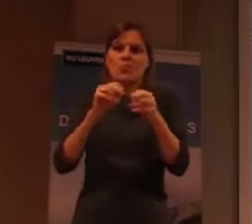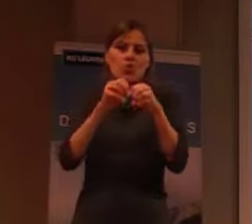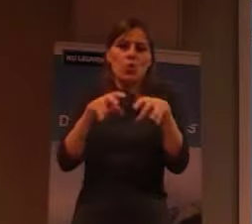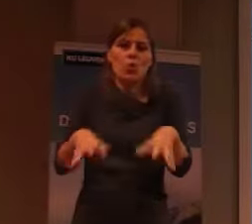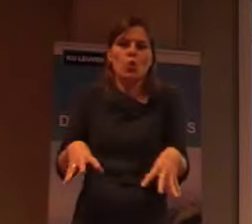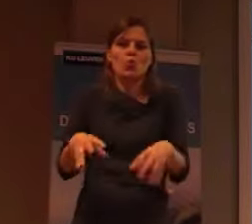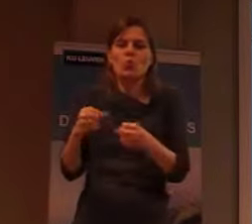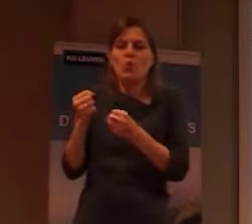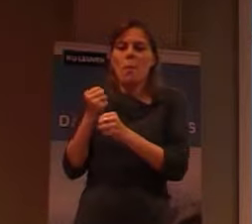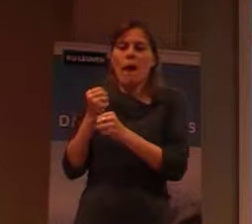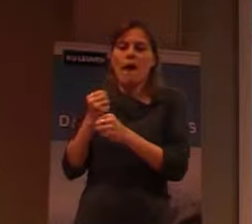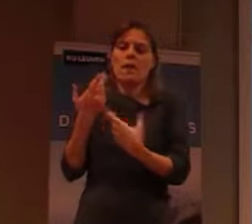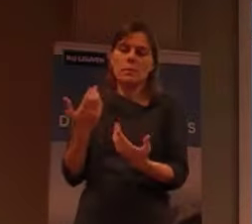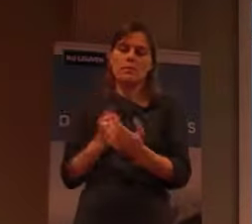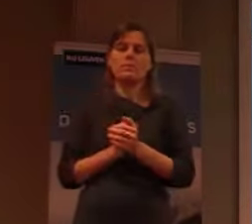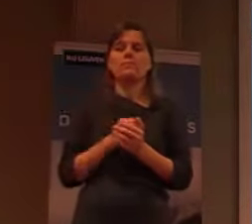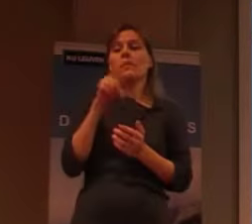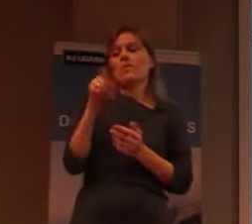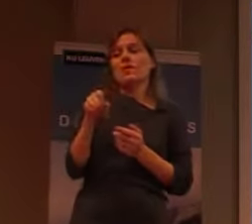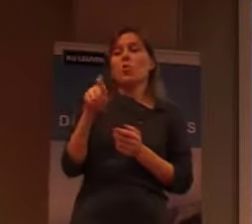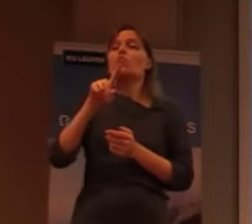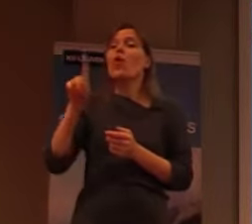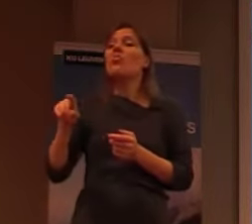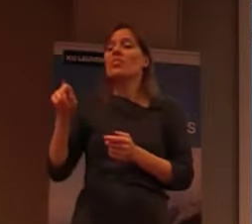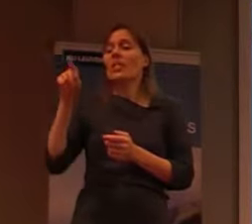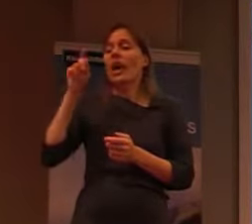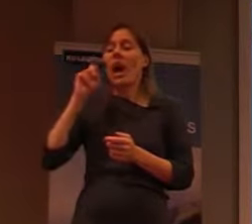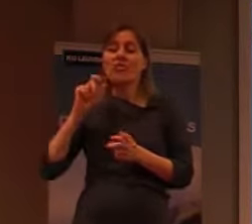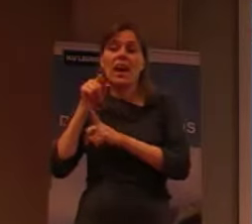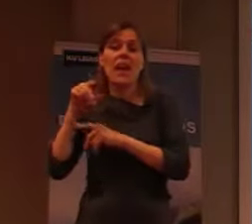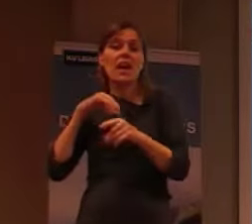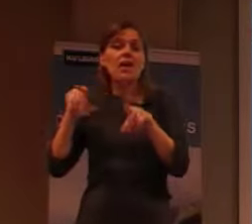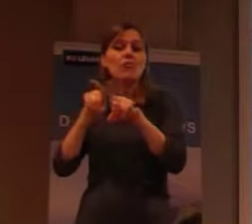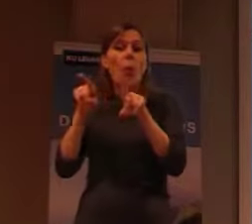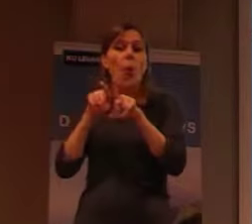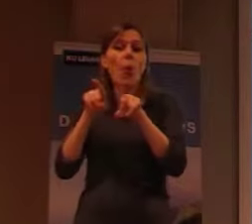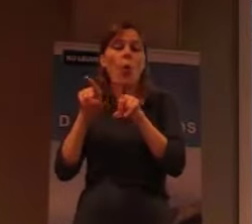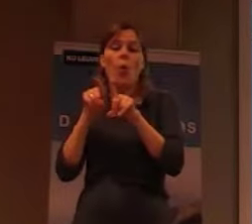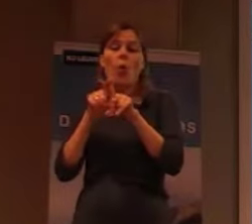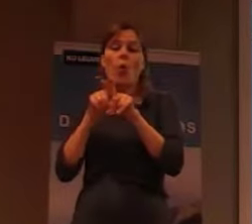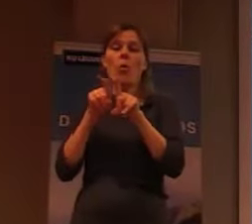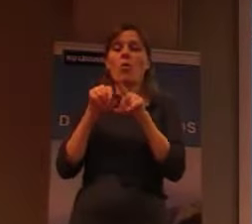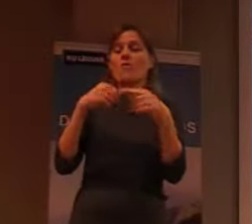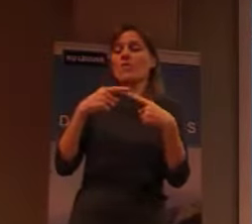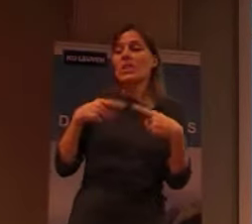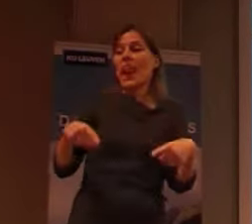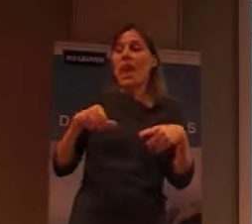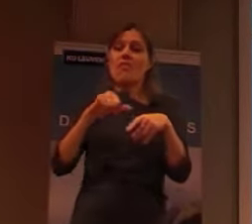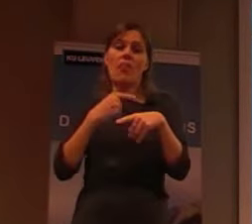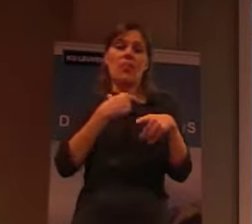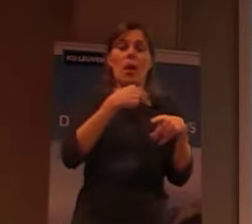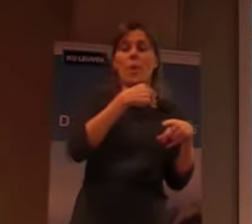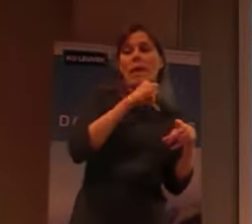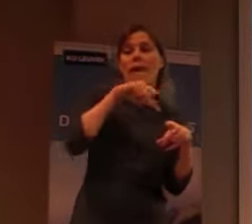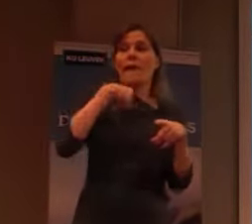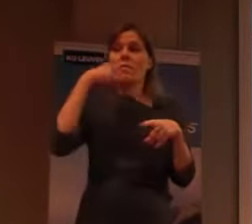Dit is Zuid-Afrika. Waar je ook een kwestie voor ras mee speelde. Maar wat er heel specifiek was op Robben Eiland. Was